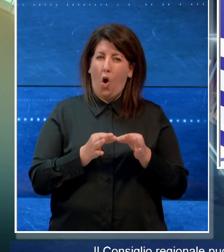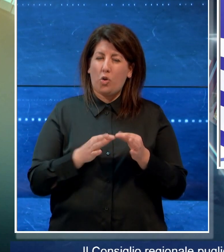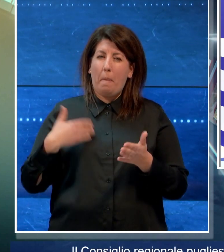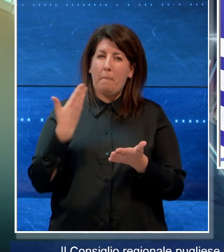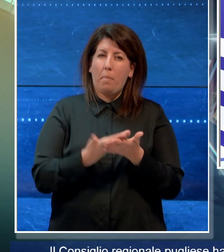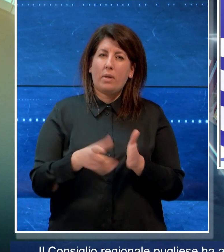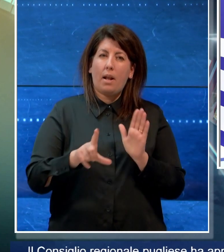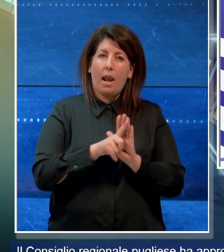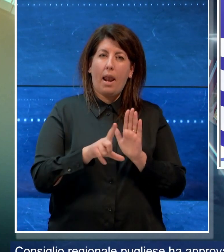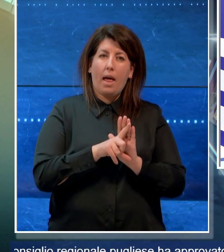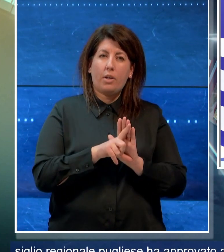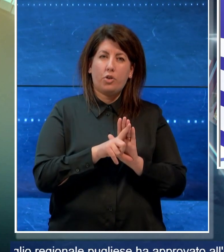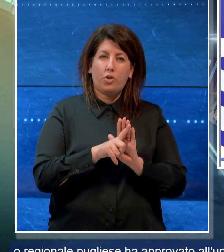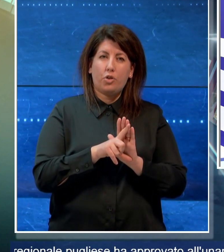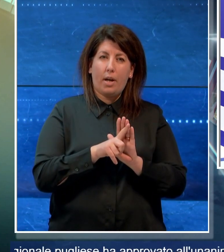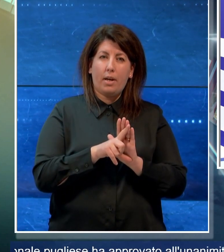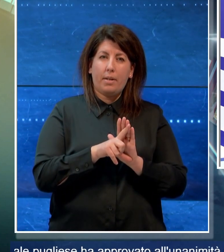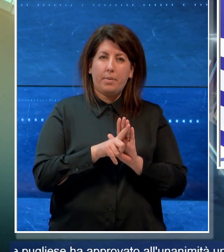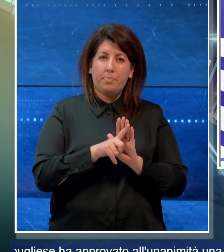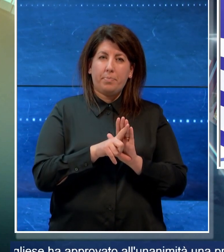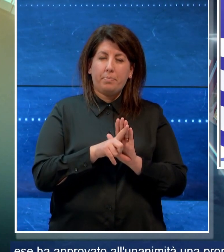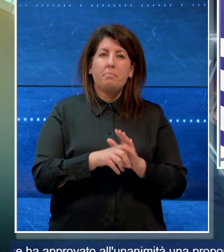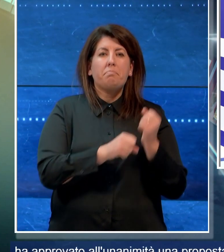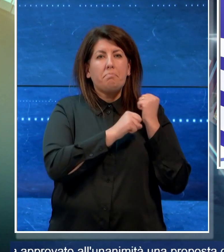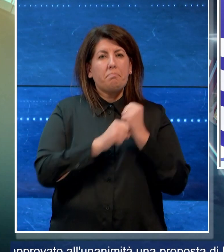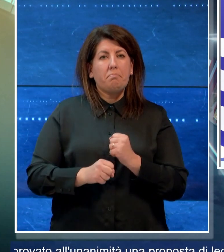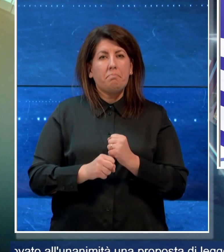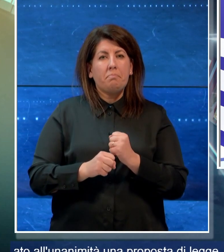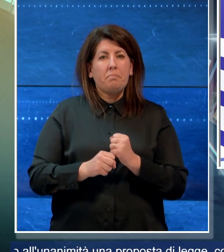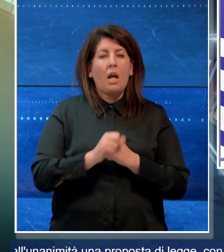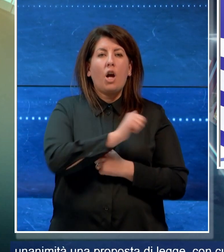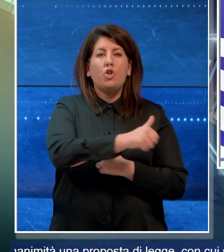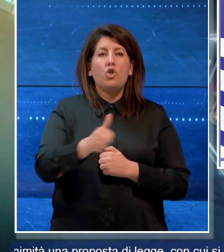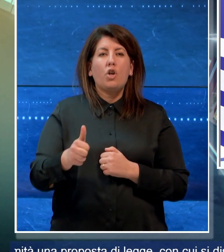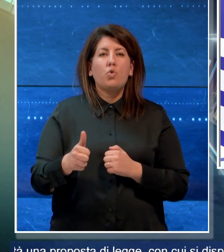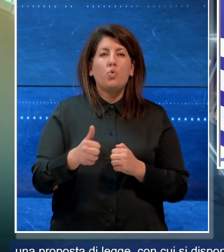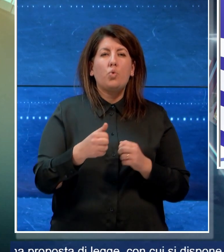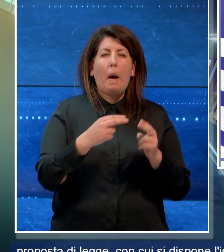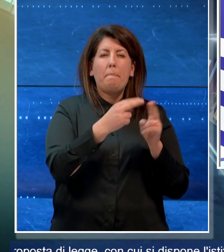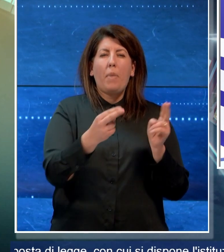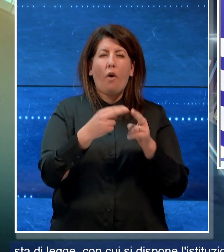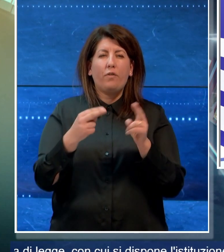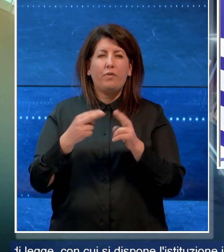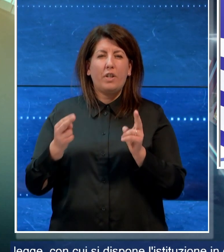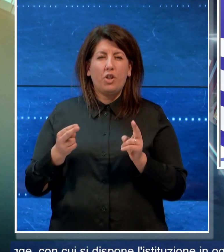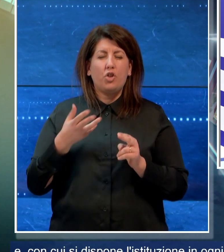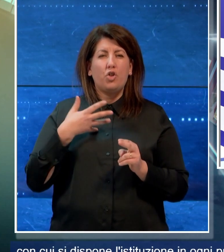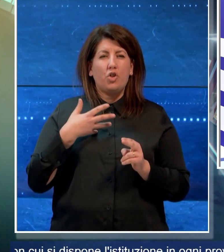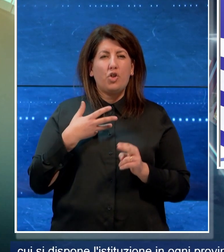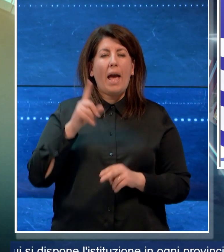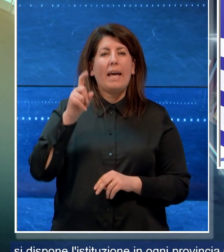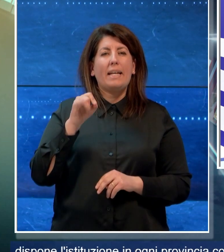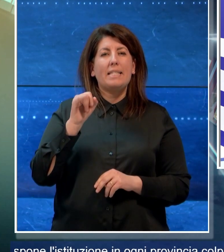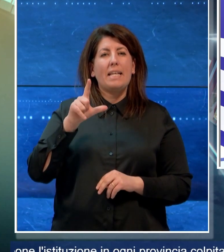con cui si dispone l'istituzione in ogni provincia colpita dalla Xilella di un centro